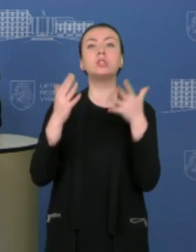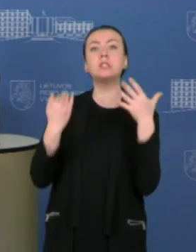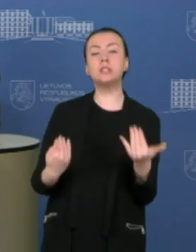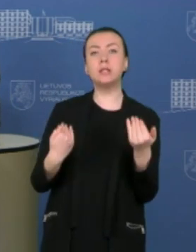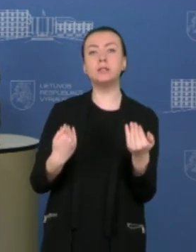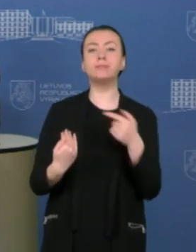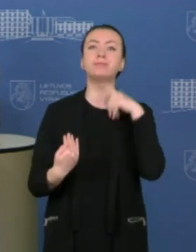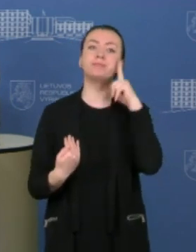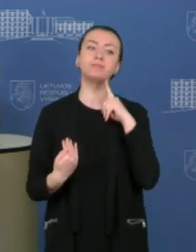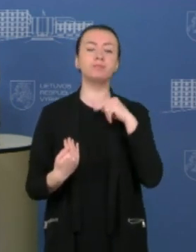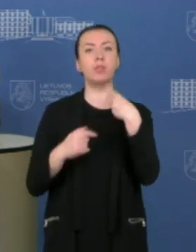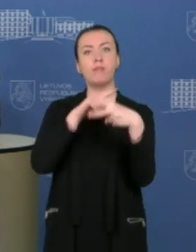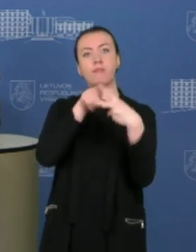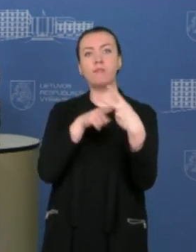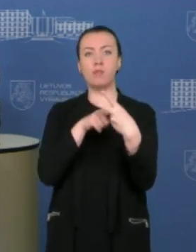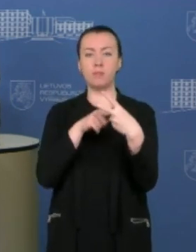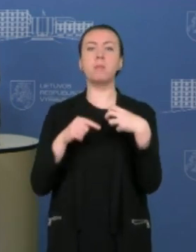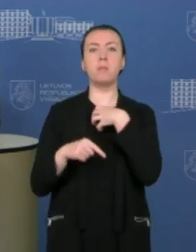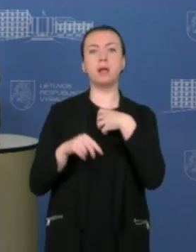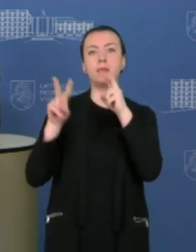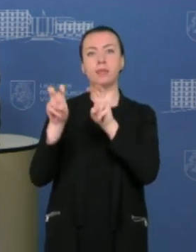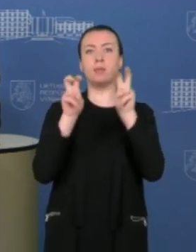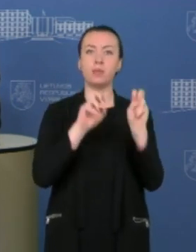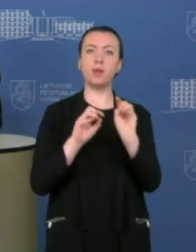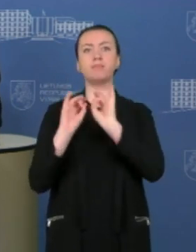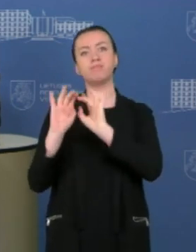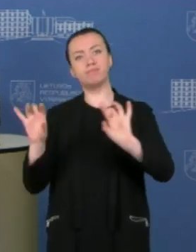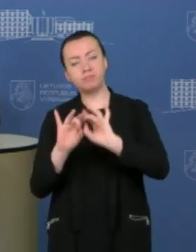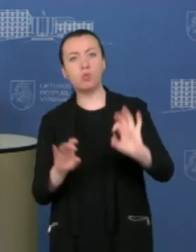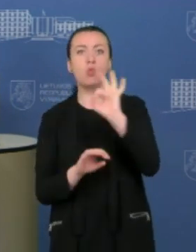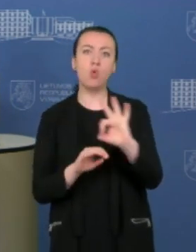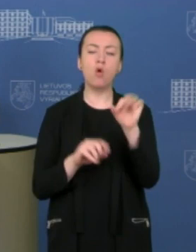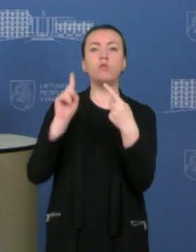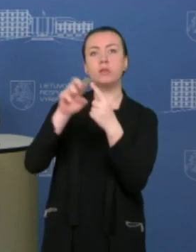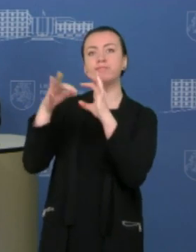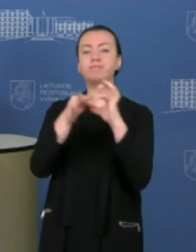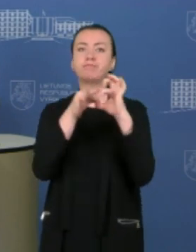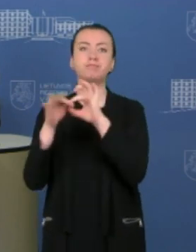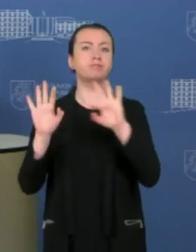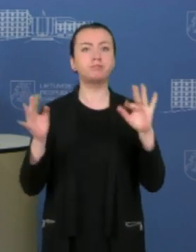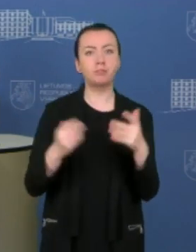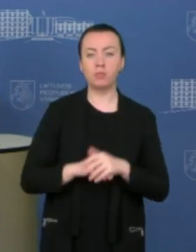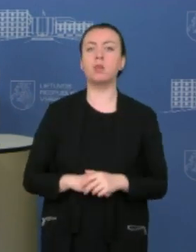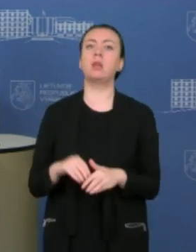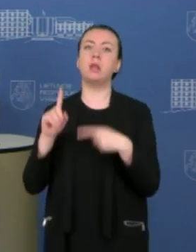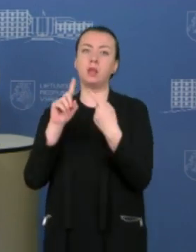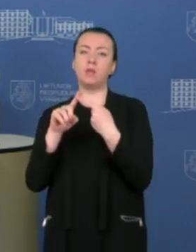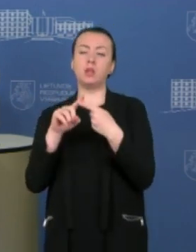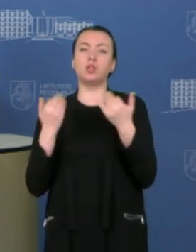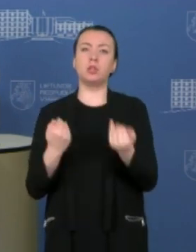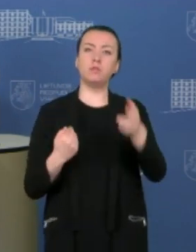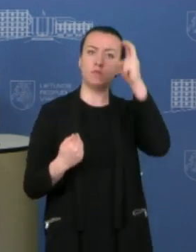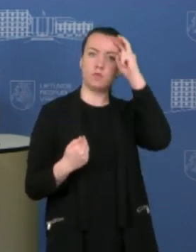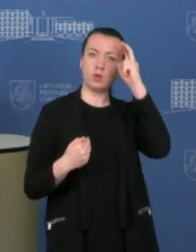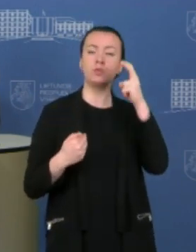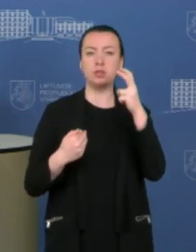turėčiau tokias dvi pagrindinės žinutes. Viena susijusi su tuo, kad šiandien Vyriausybė